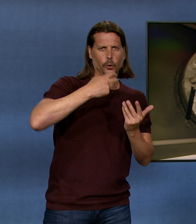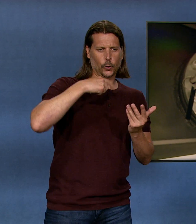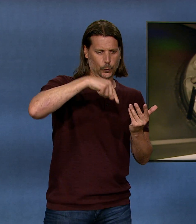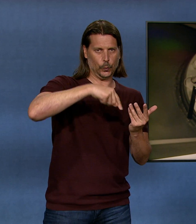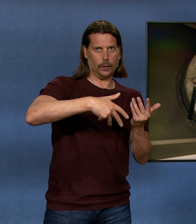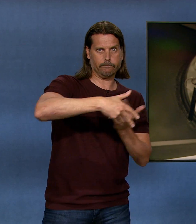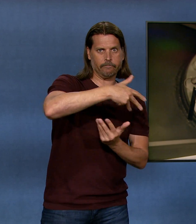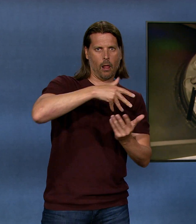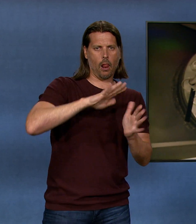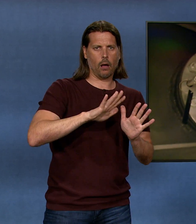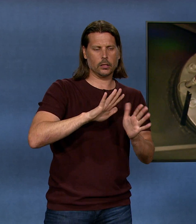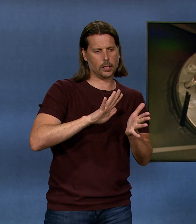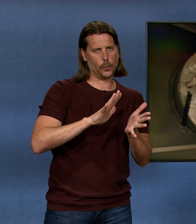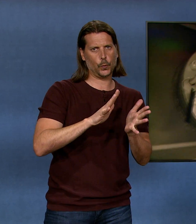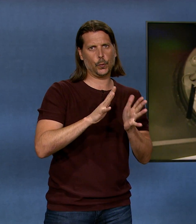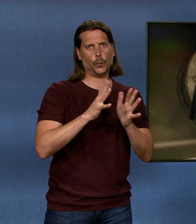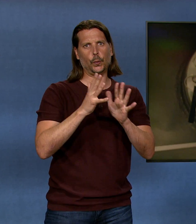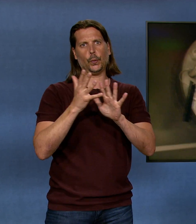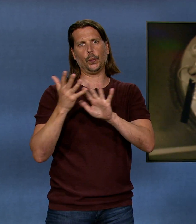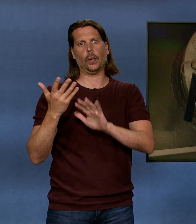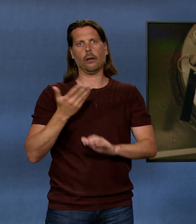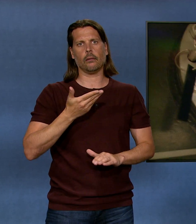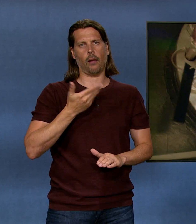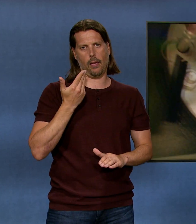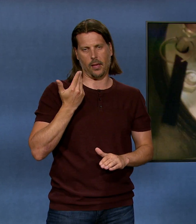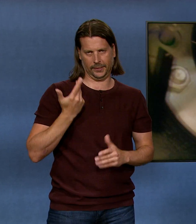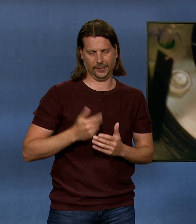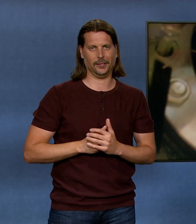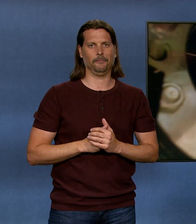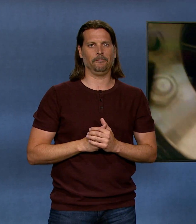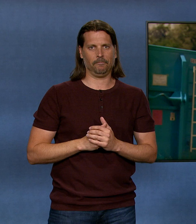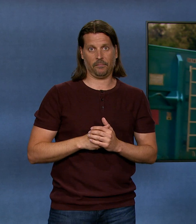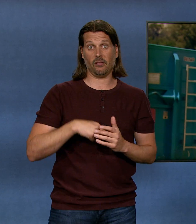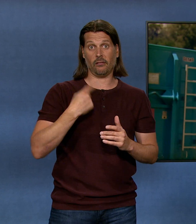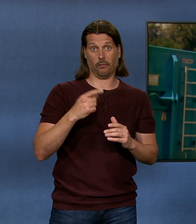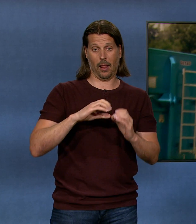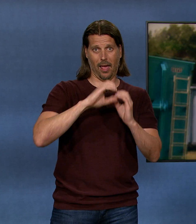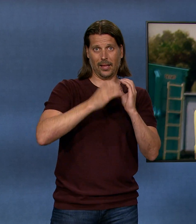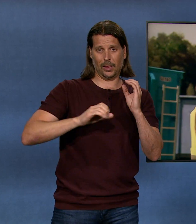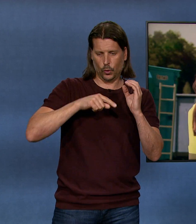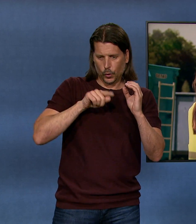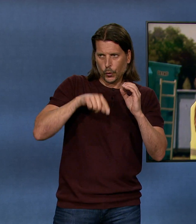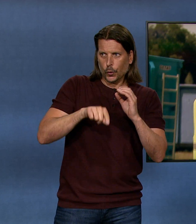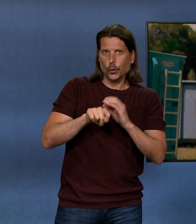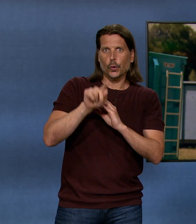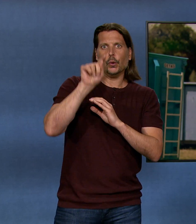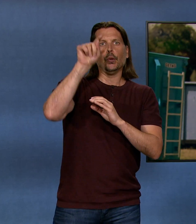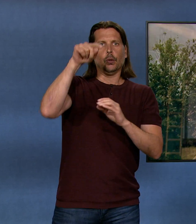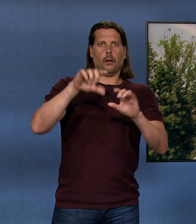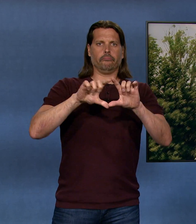langsam vorantreiben. Und zu Biogas macht. Das Gas sammeln wir nachher oben mit dieser Leitung. Und da